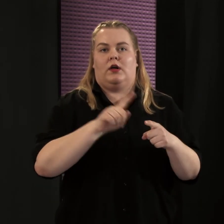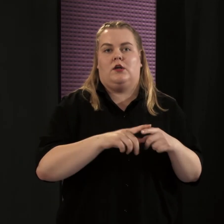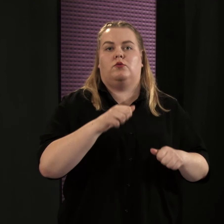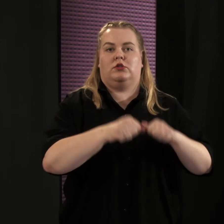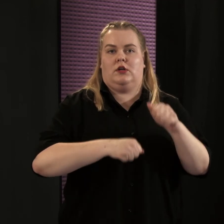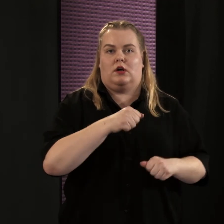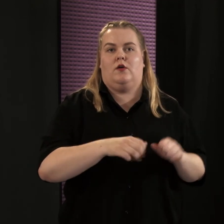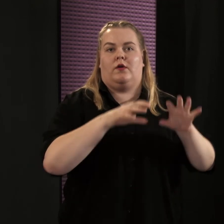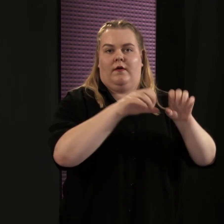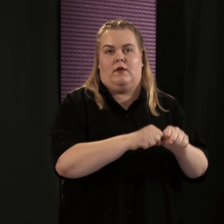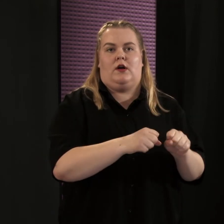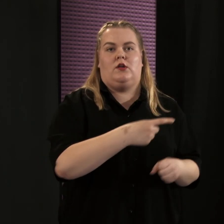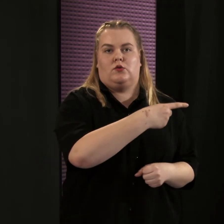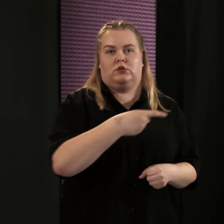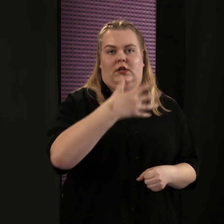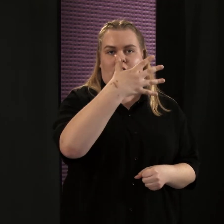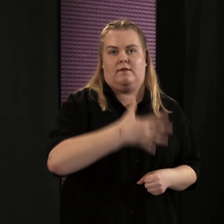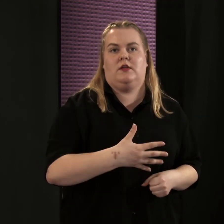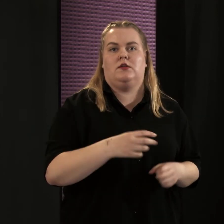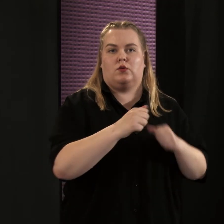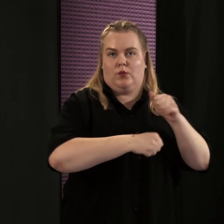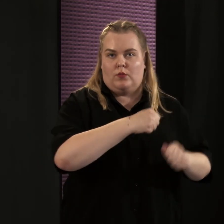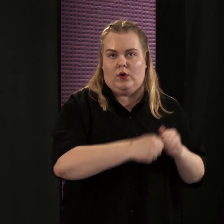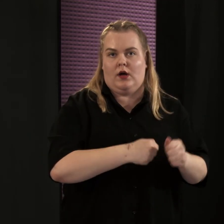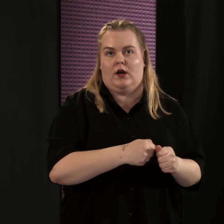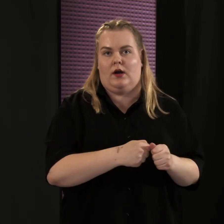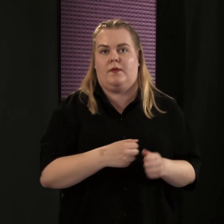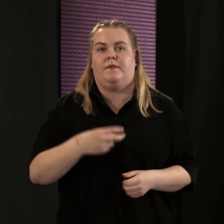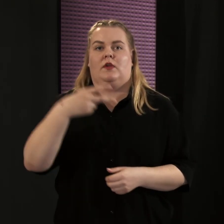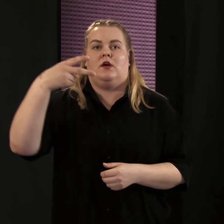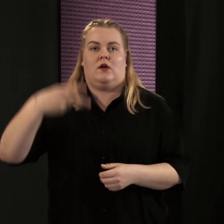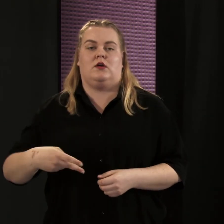on varattu 150 pyörää ja 20 on varalla.